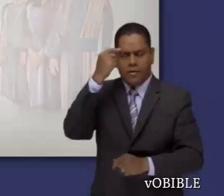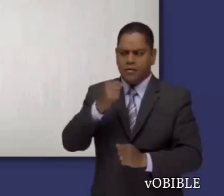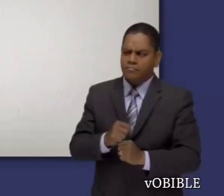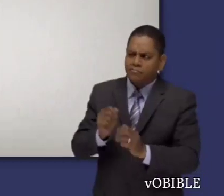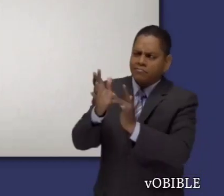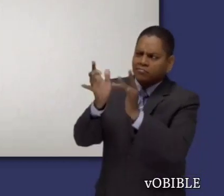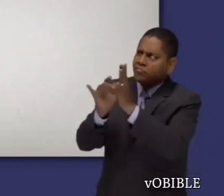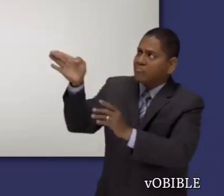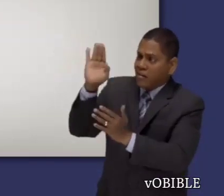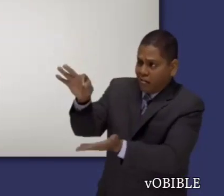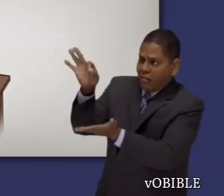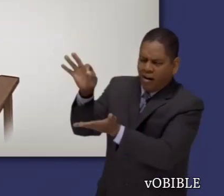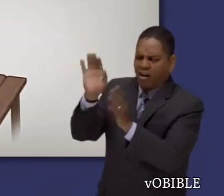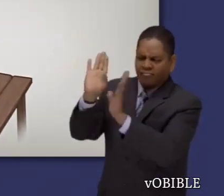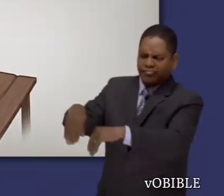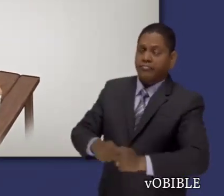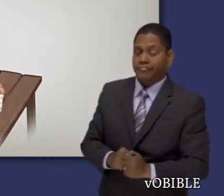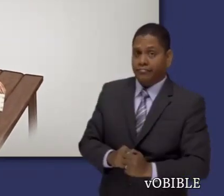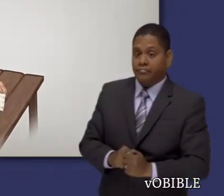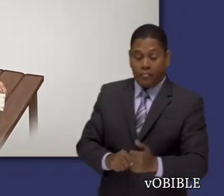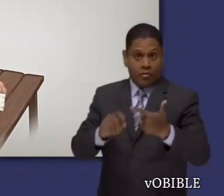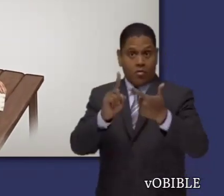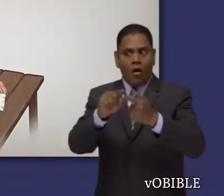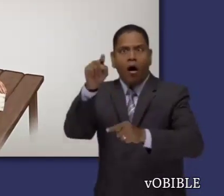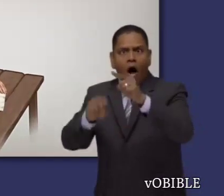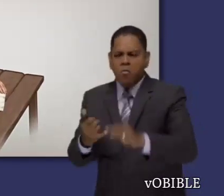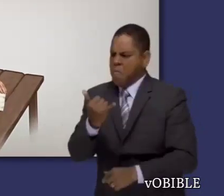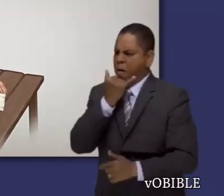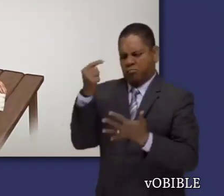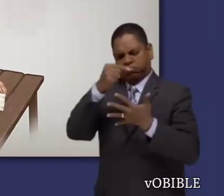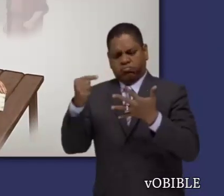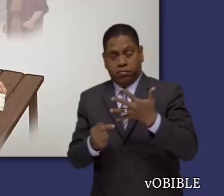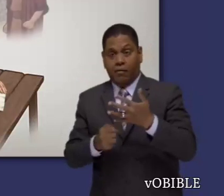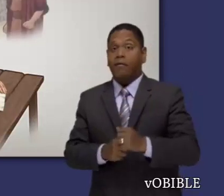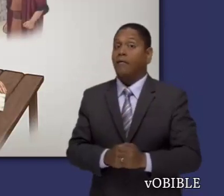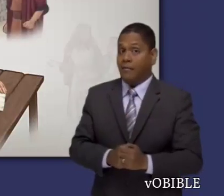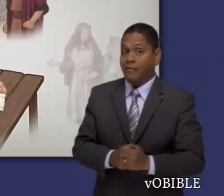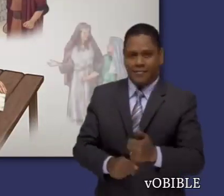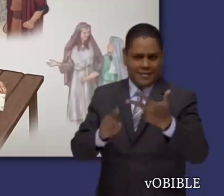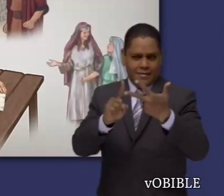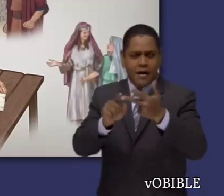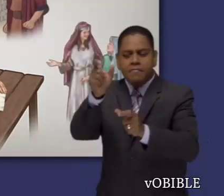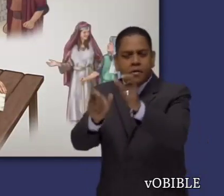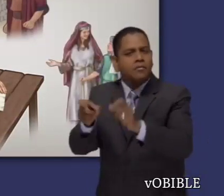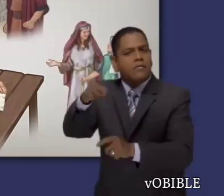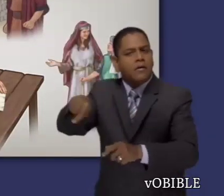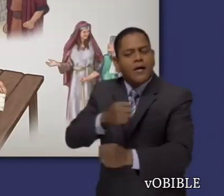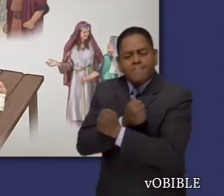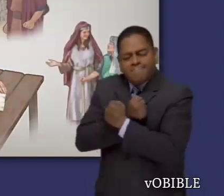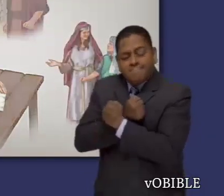el apóstol analiza principalmente tres temas, el anticristo, el pecado y el amor.